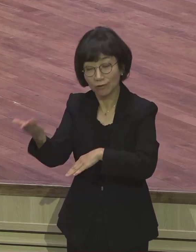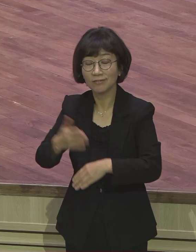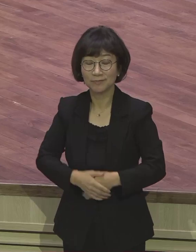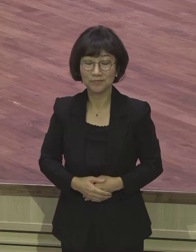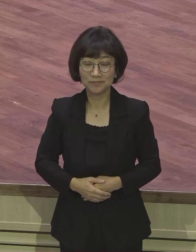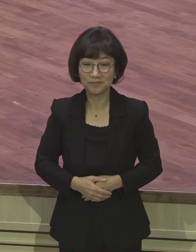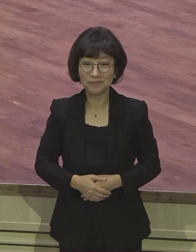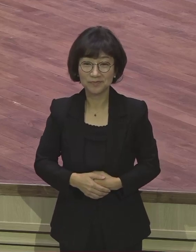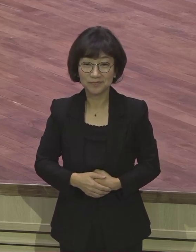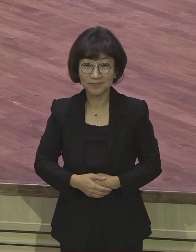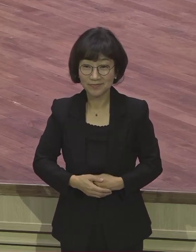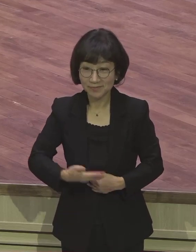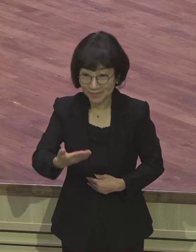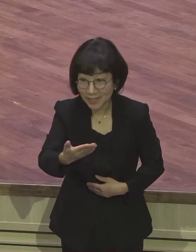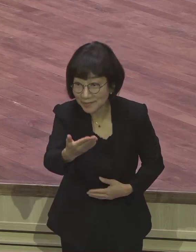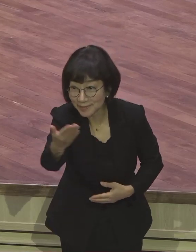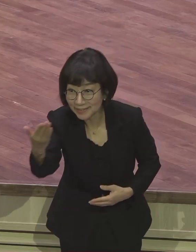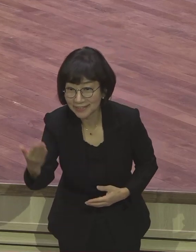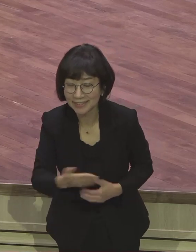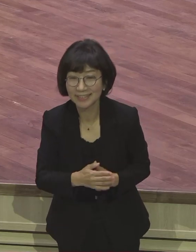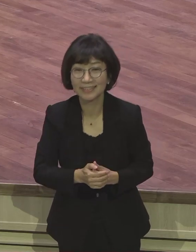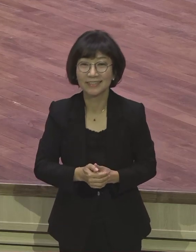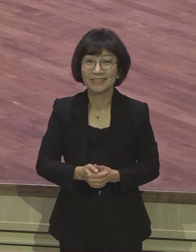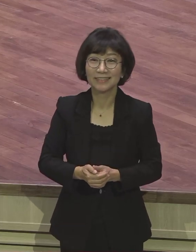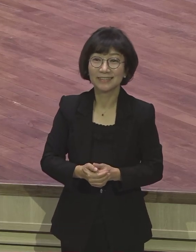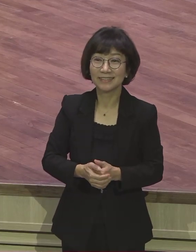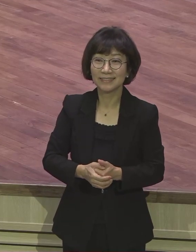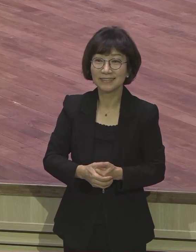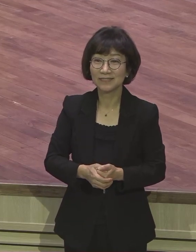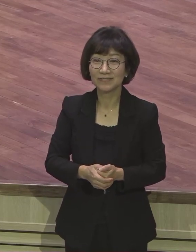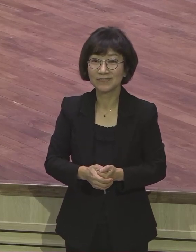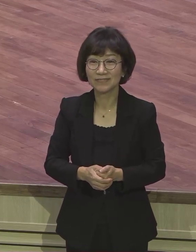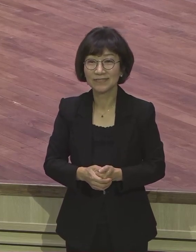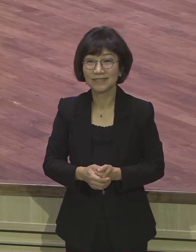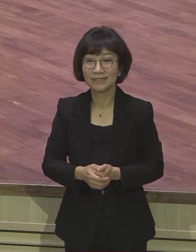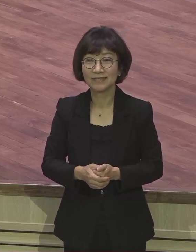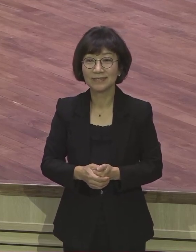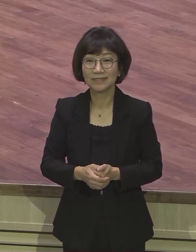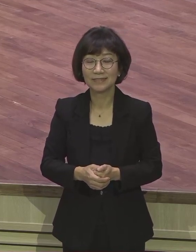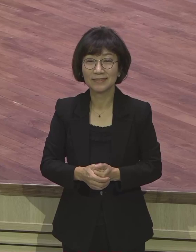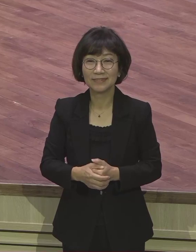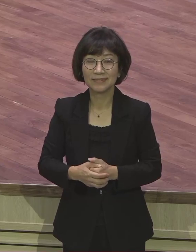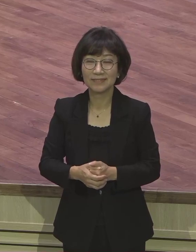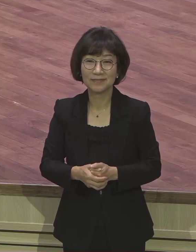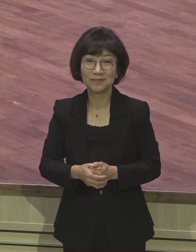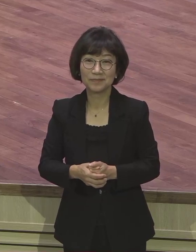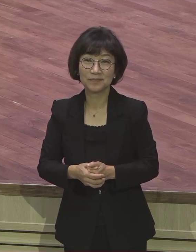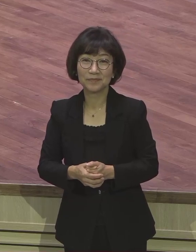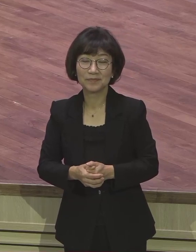성도 여러분 예수 그리스도로 인해서